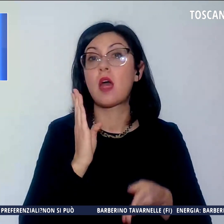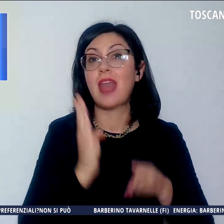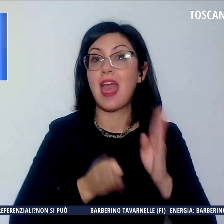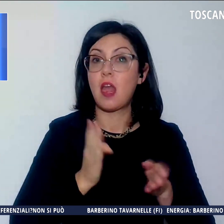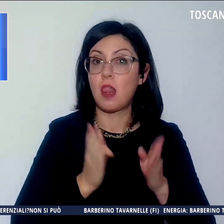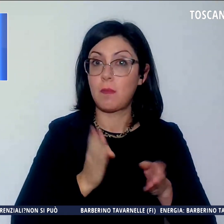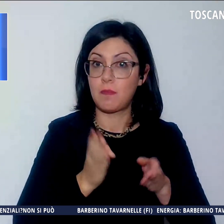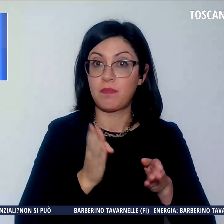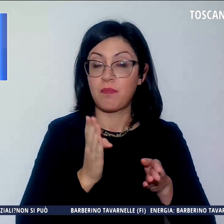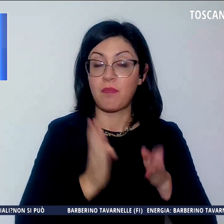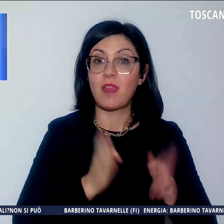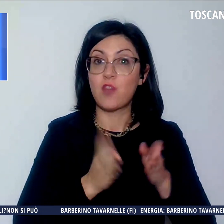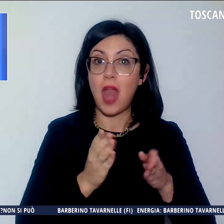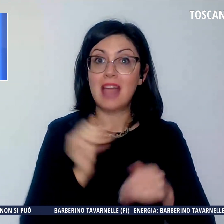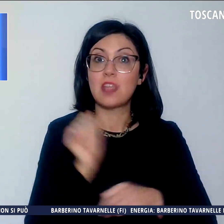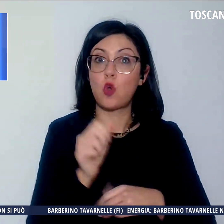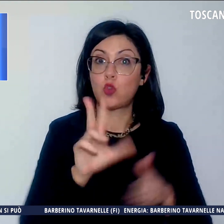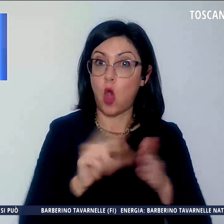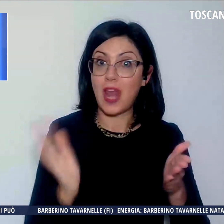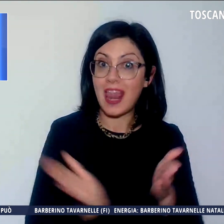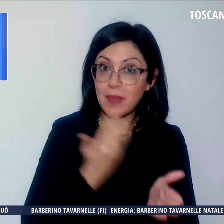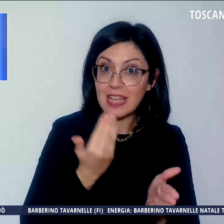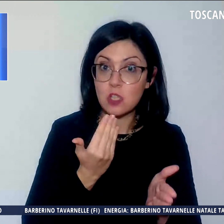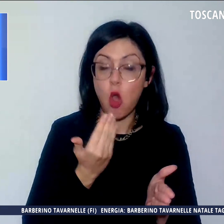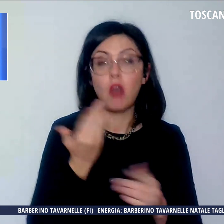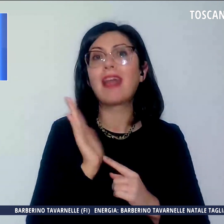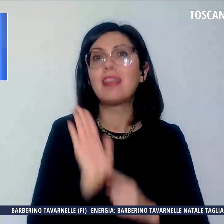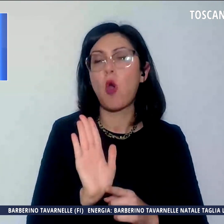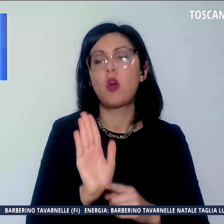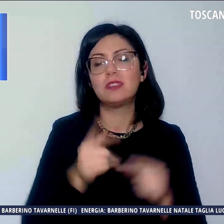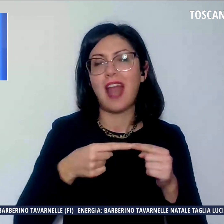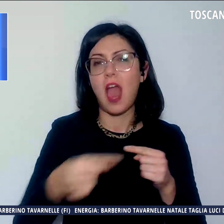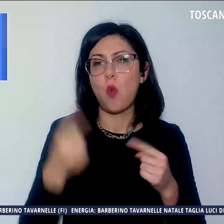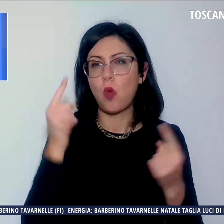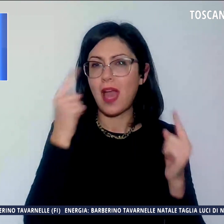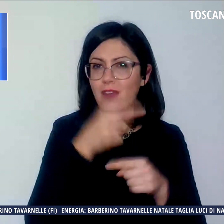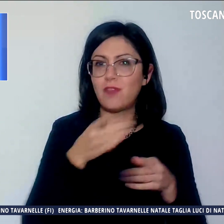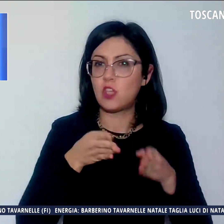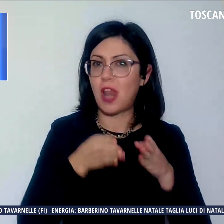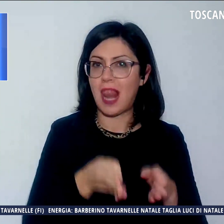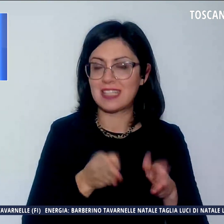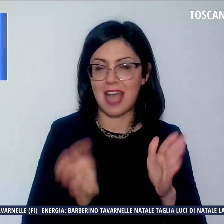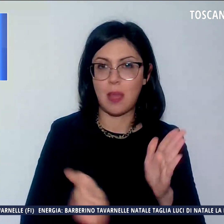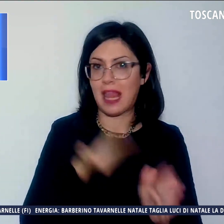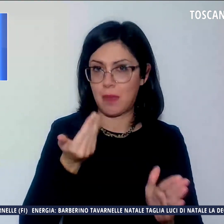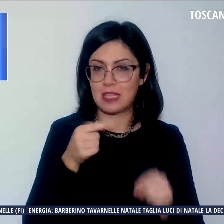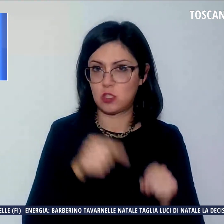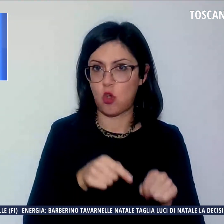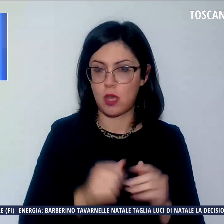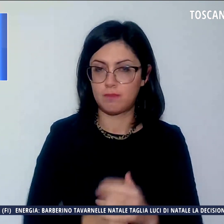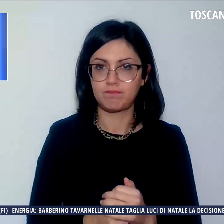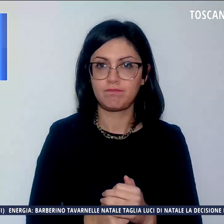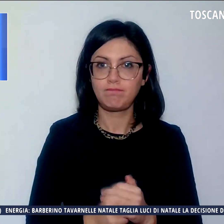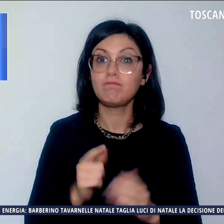mostra quanto sia per tutti ancora lunga e difficile la strada. E sempre a Prato è stato